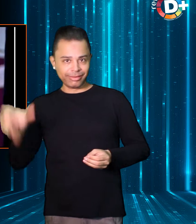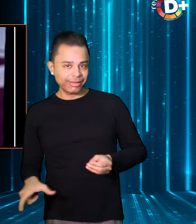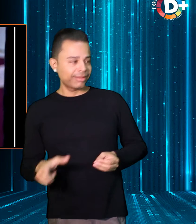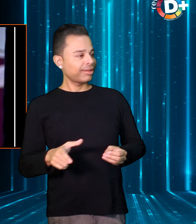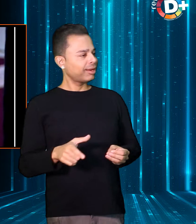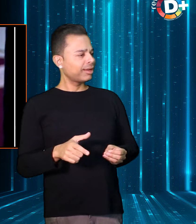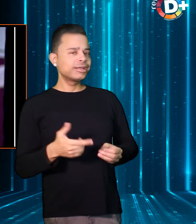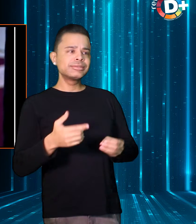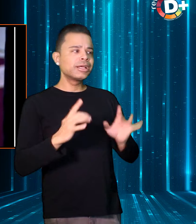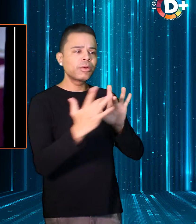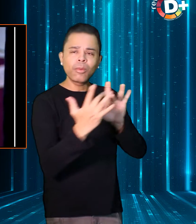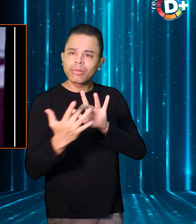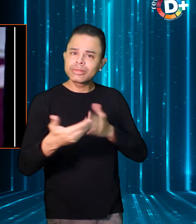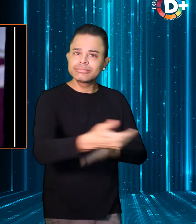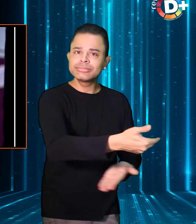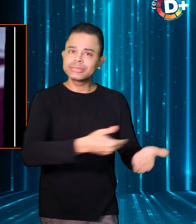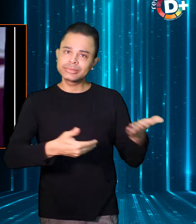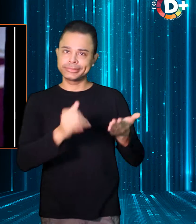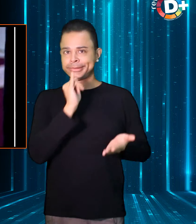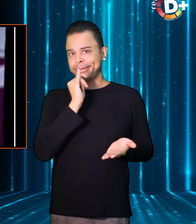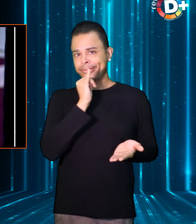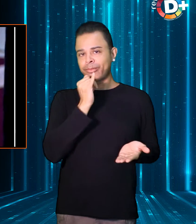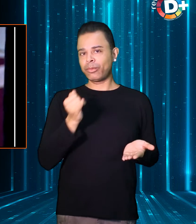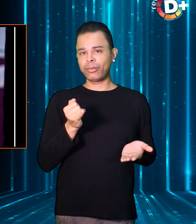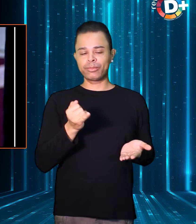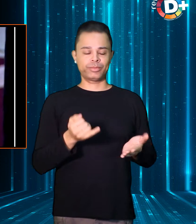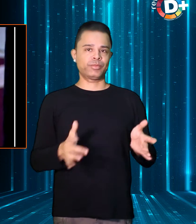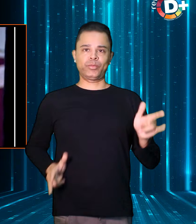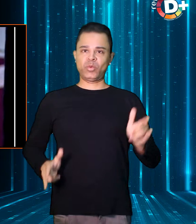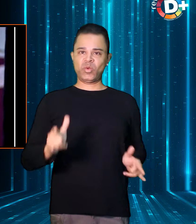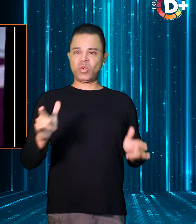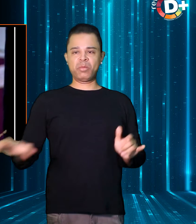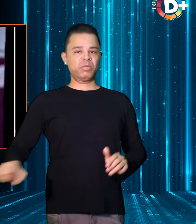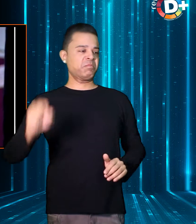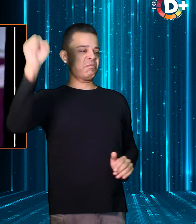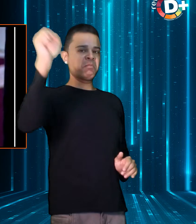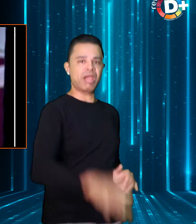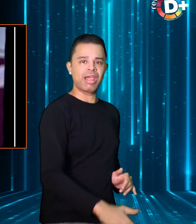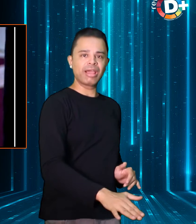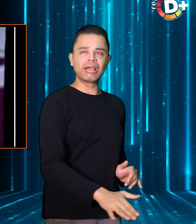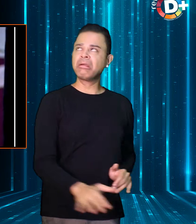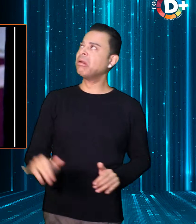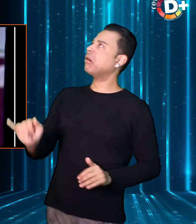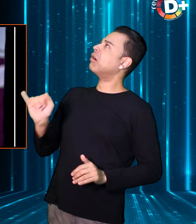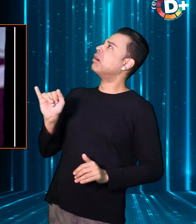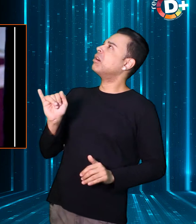se ela, por exemplo, o jogar no chão, ele ficará triste e vermelho. O boneco